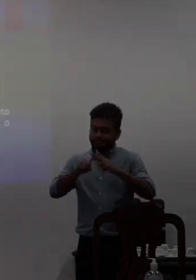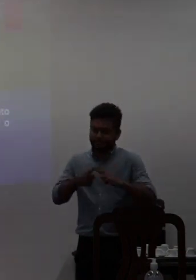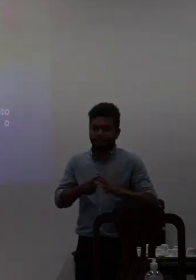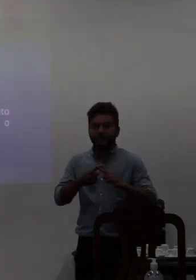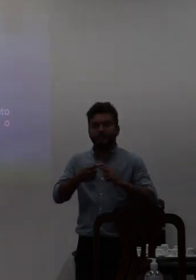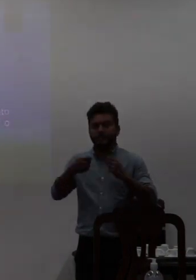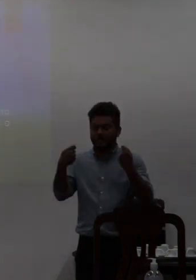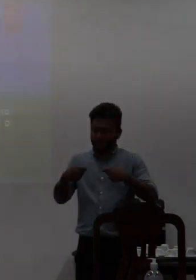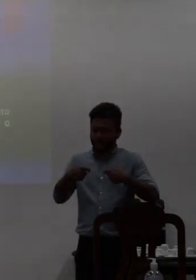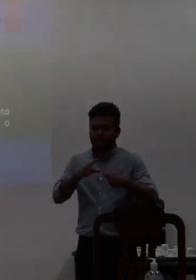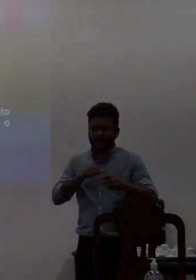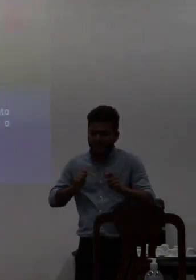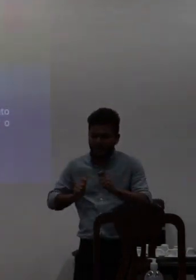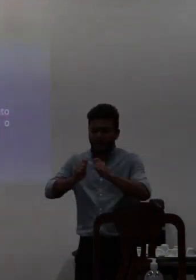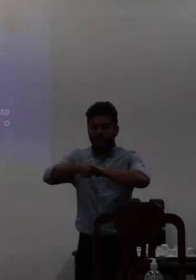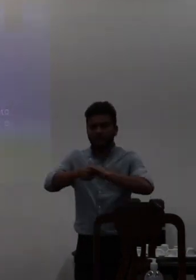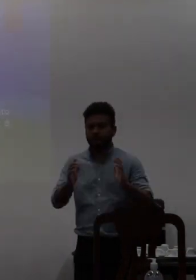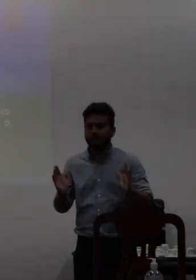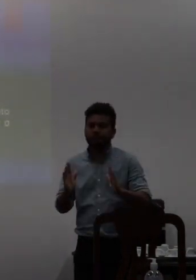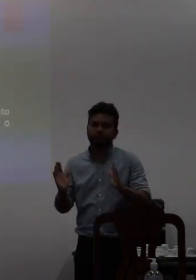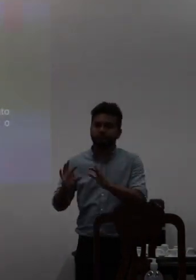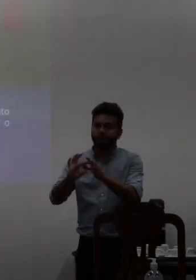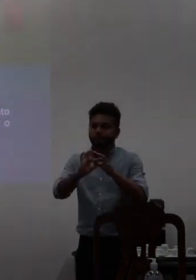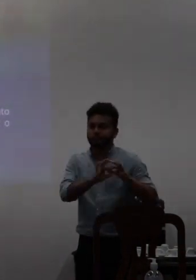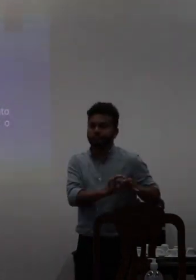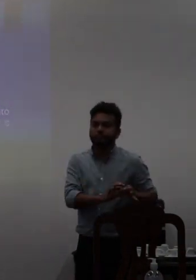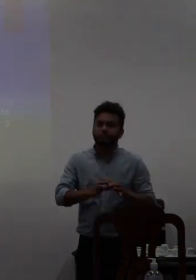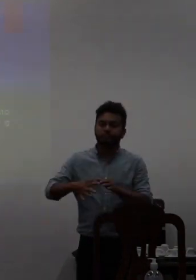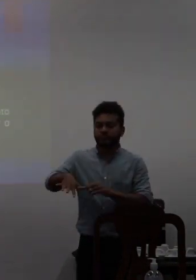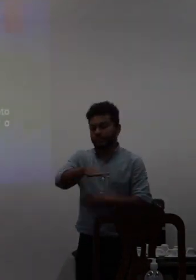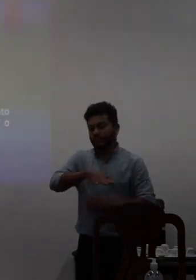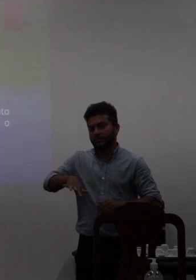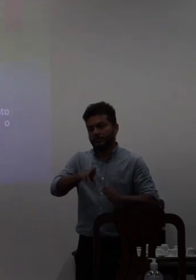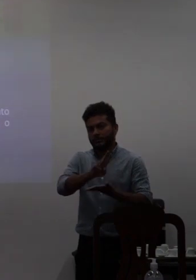essa nova realidade externa e interna da universidade